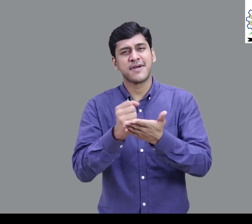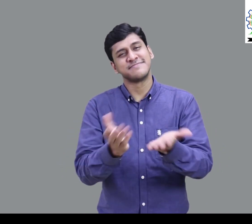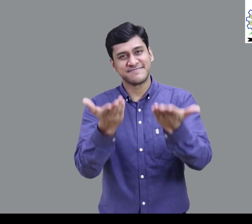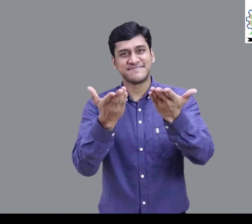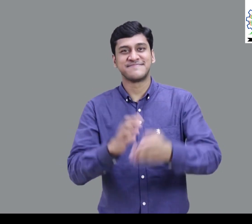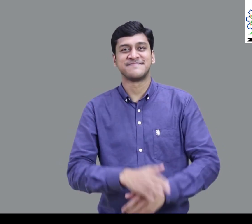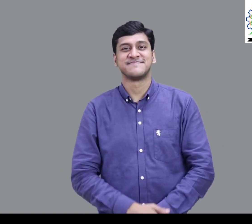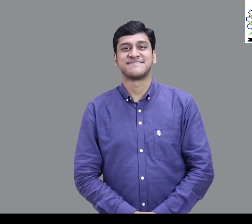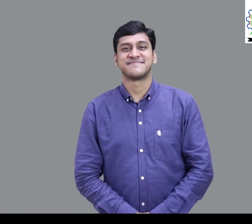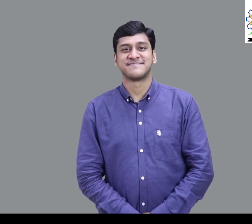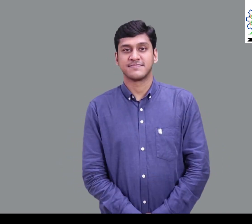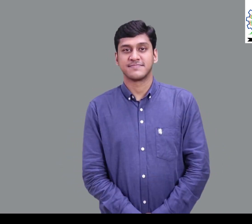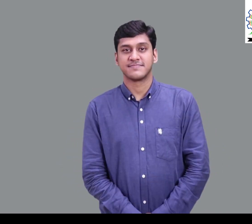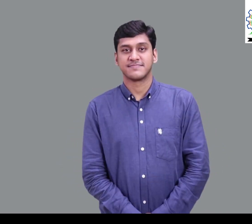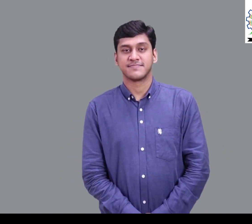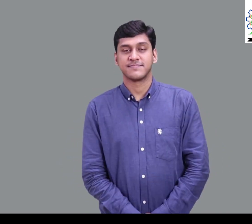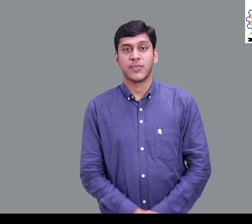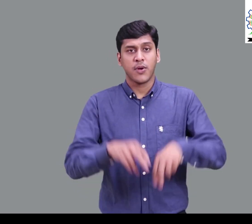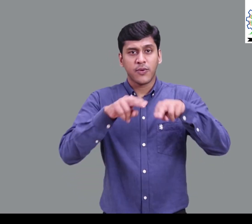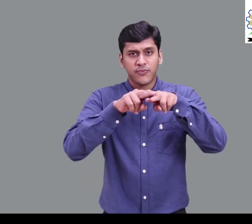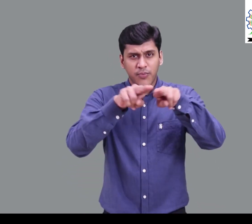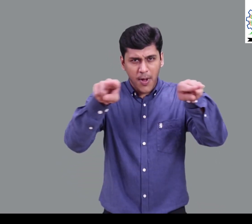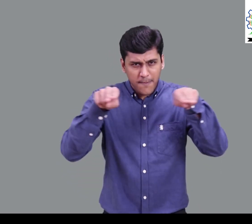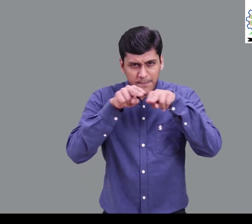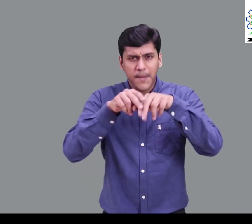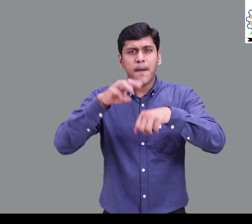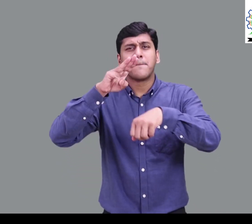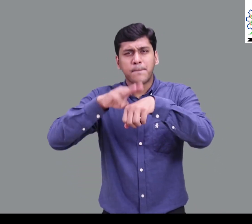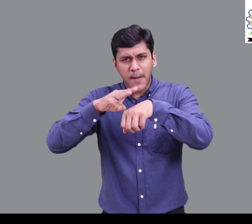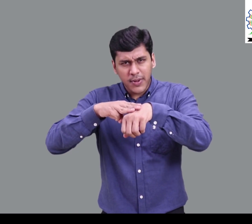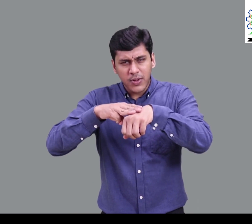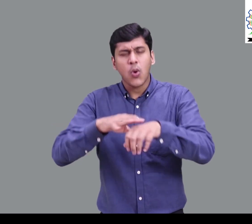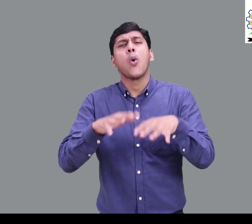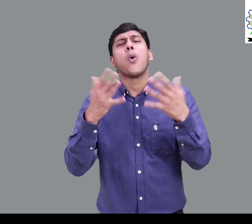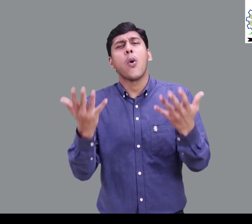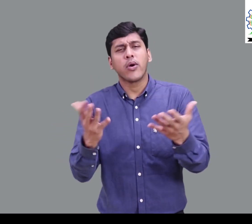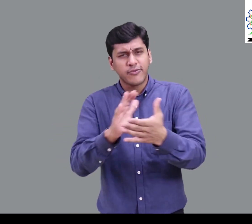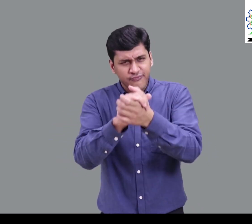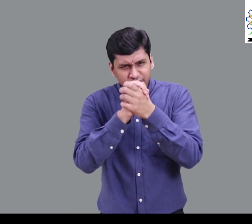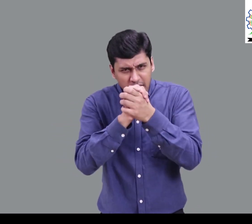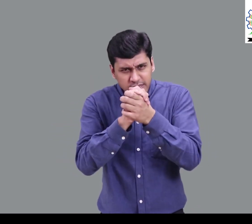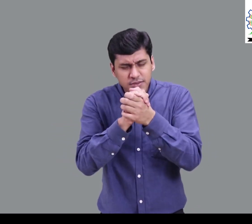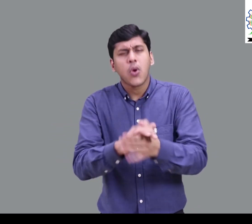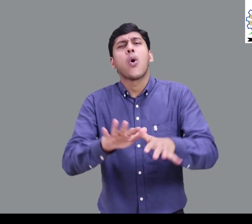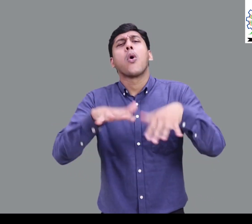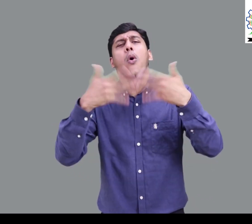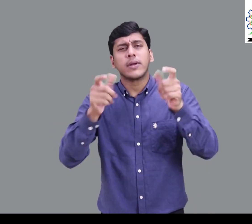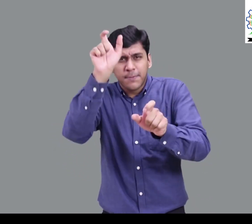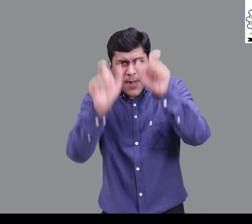आप स्वेम पर्यास कीजे आप अपने परिवार के सदस्यों एवं या फिर दोस्तों या किसी